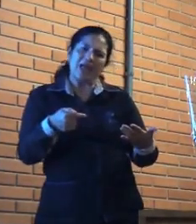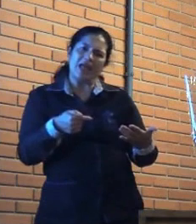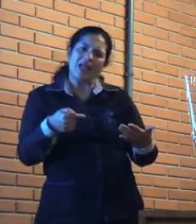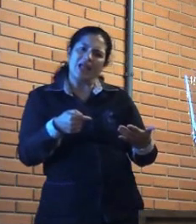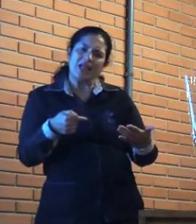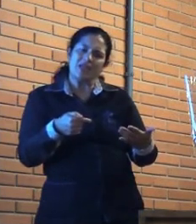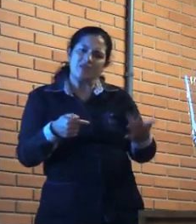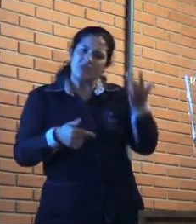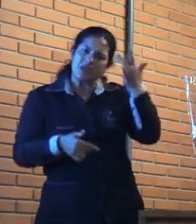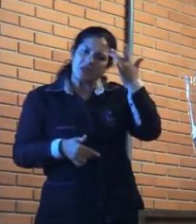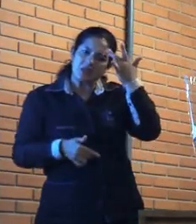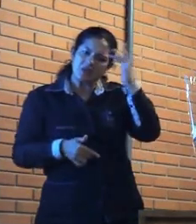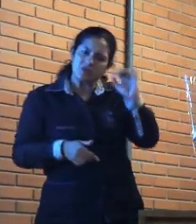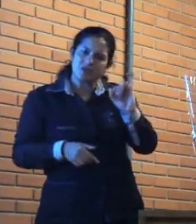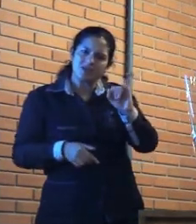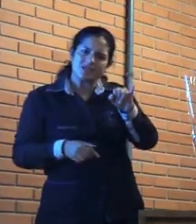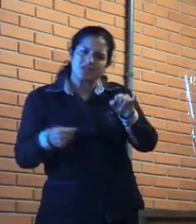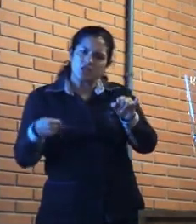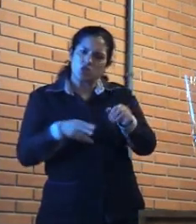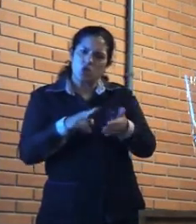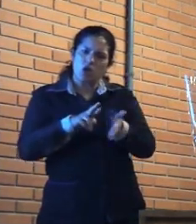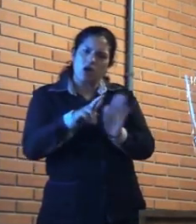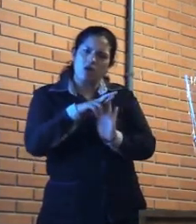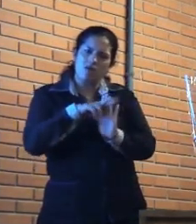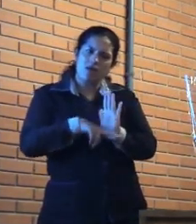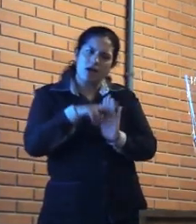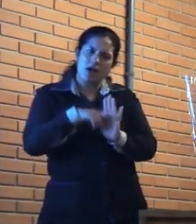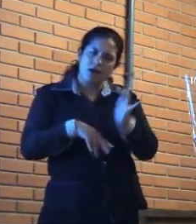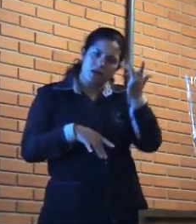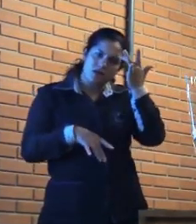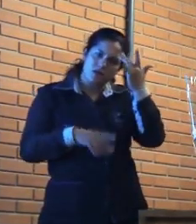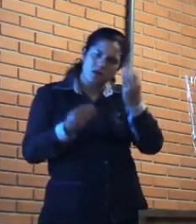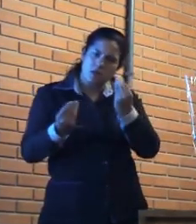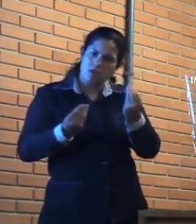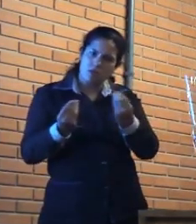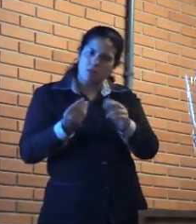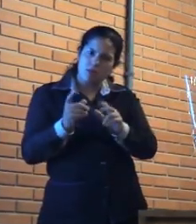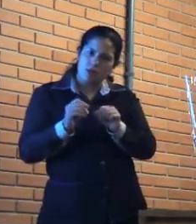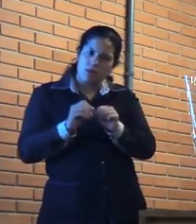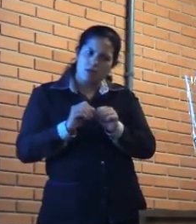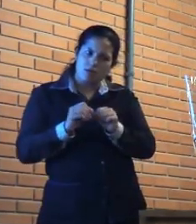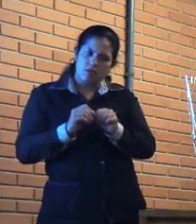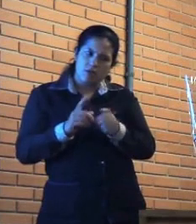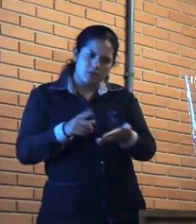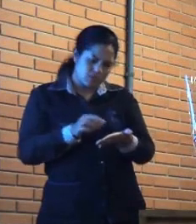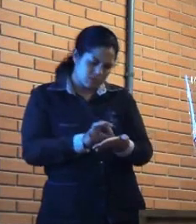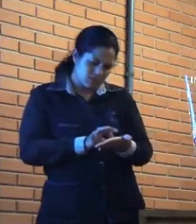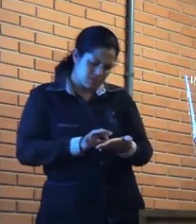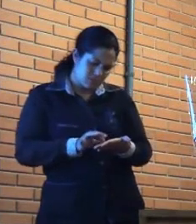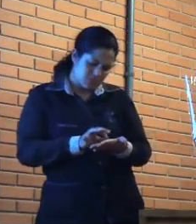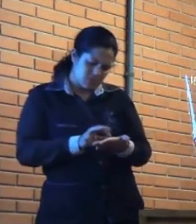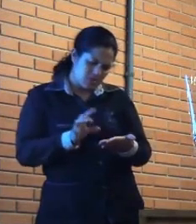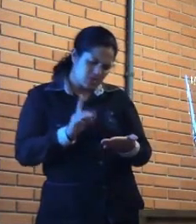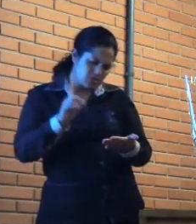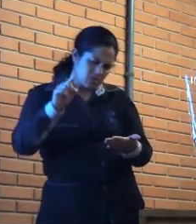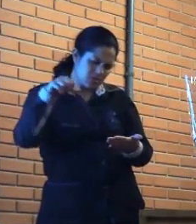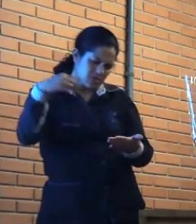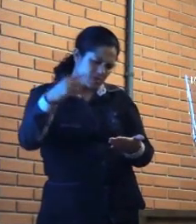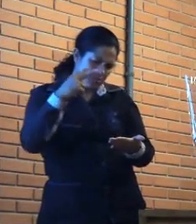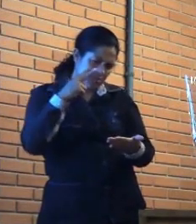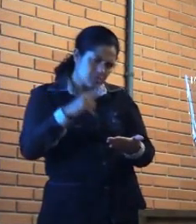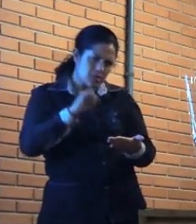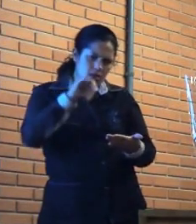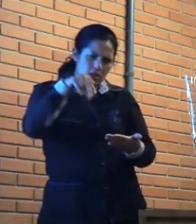atualmente na nova regra como é que está isso, entendeu? Está anotado aqui, mas é só para dar uma olhadinha lá. que está assim